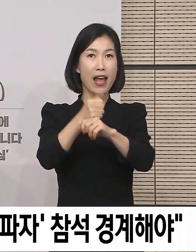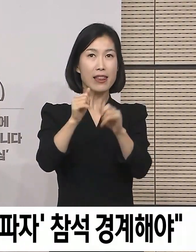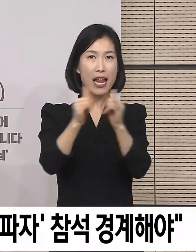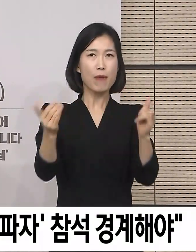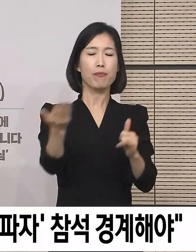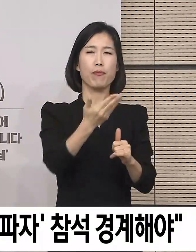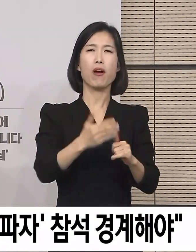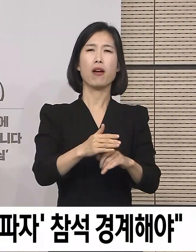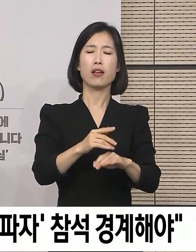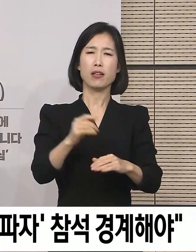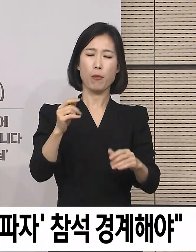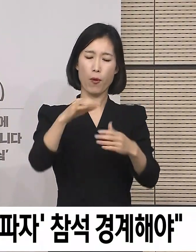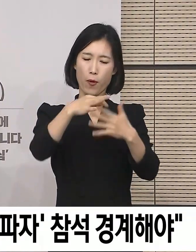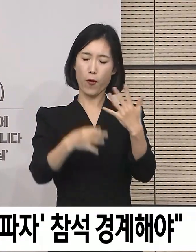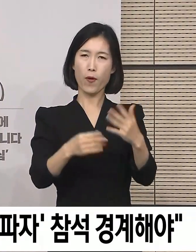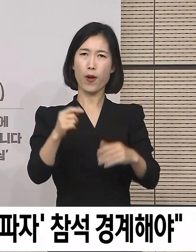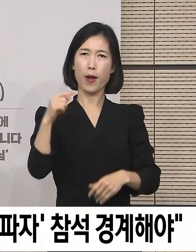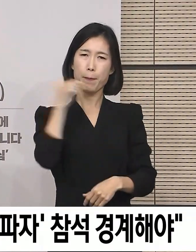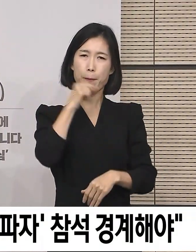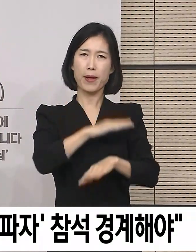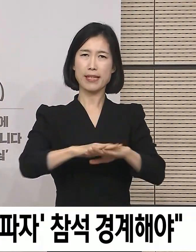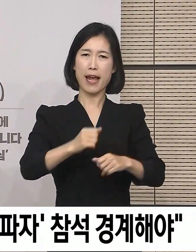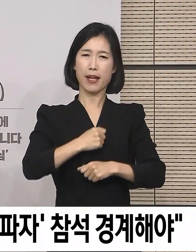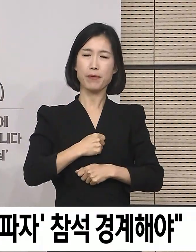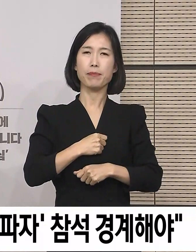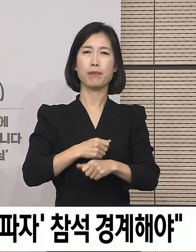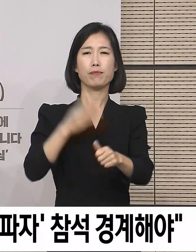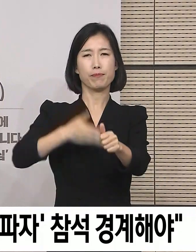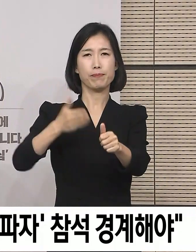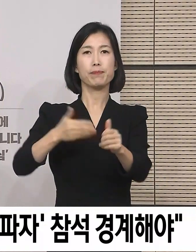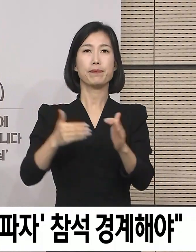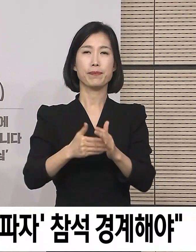준수해 공동체의 안전을 지켜주실 것을 당부하였습니다.